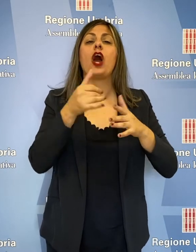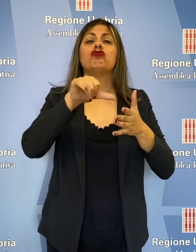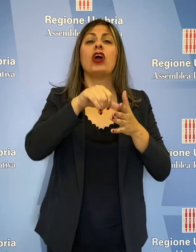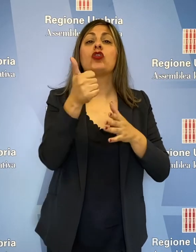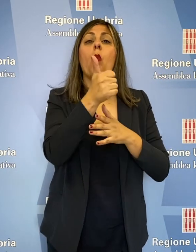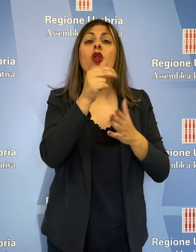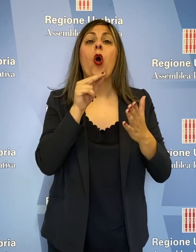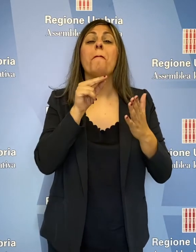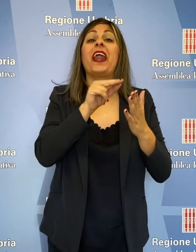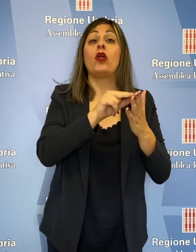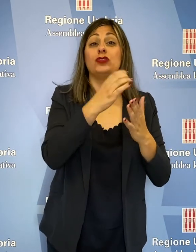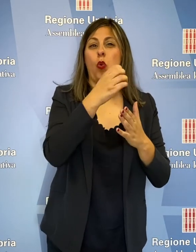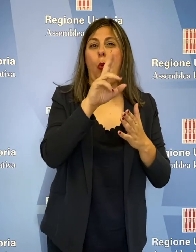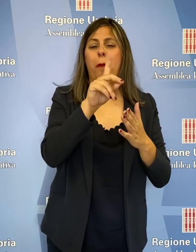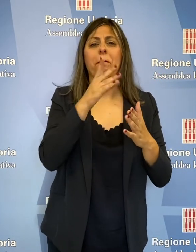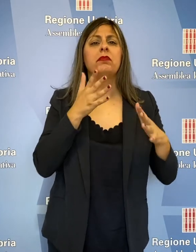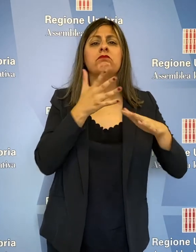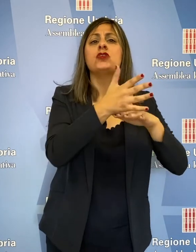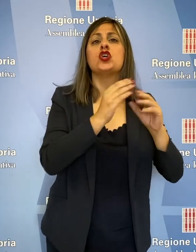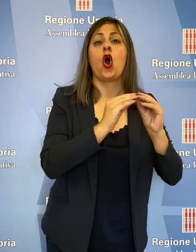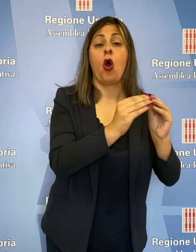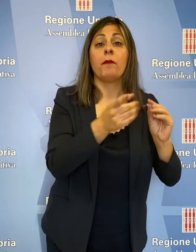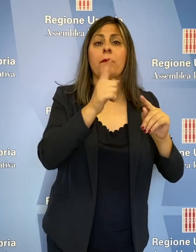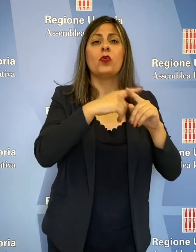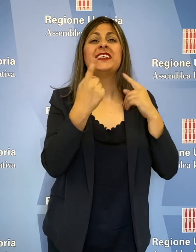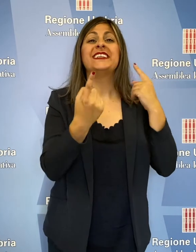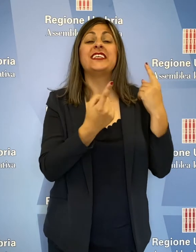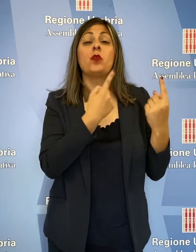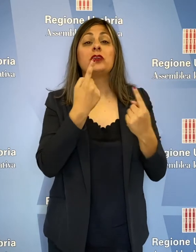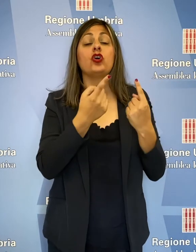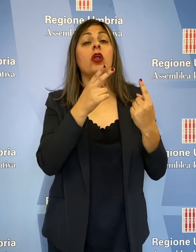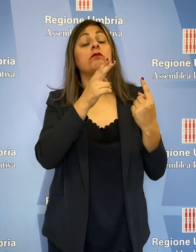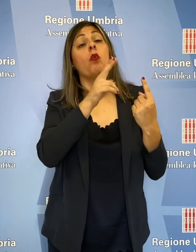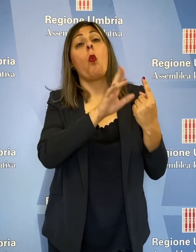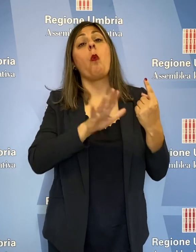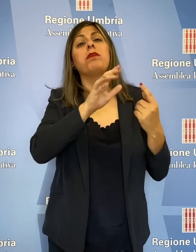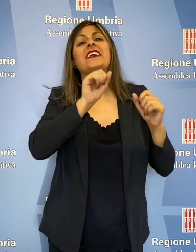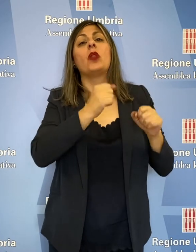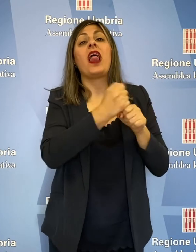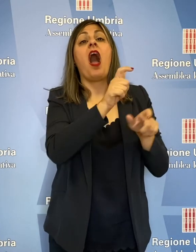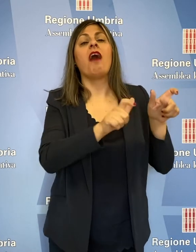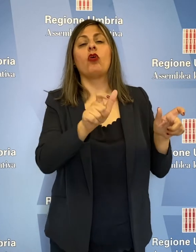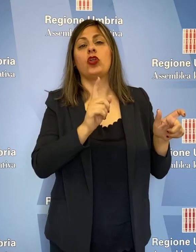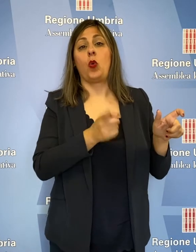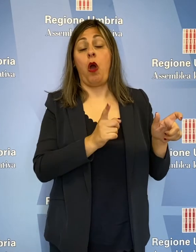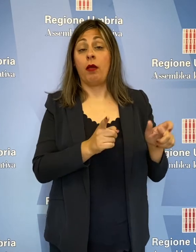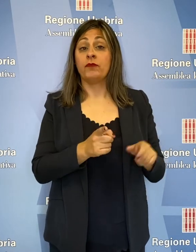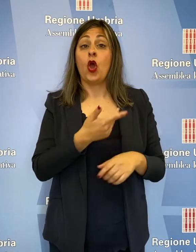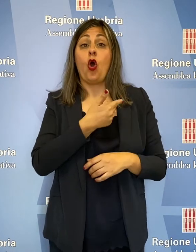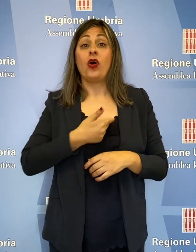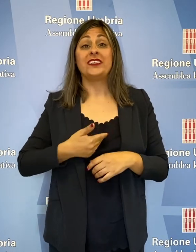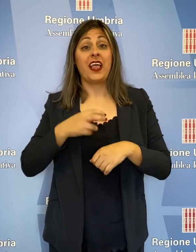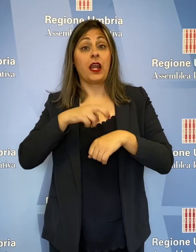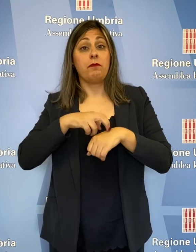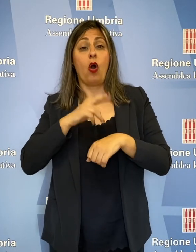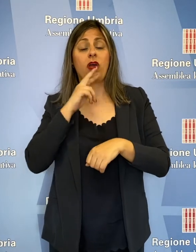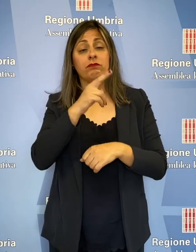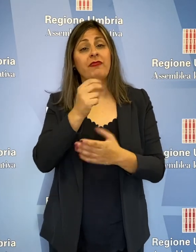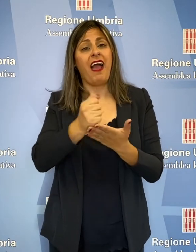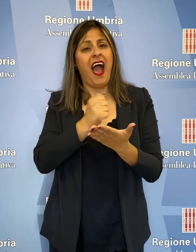situazione dei lavoratori di Umbria Salute. Il consigliere Bori ha spiegato che con l'atto si intende capire se la giunta intende ristabilire, pur